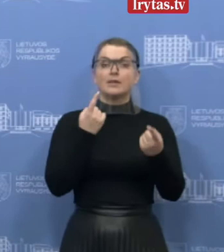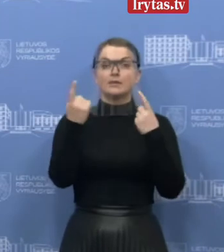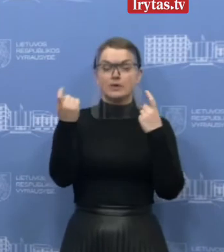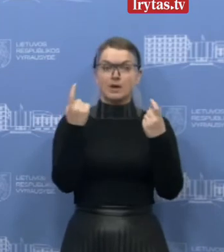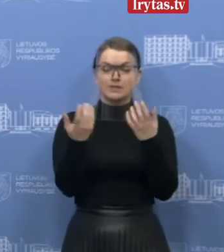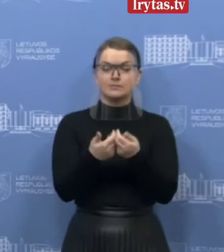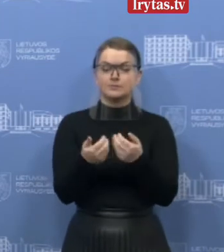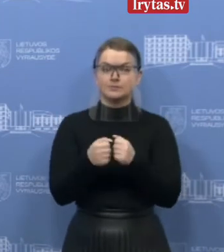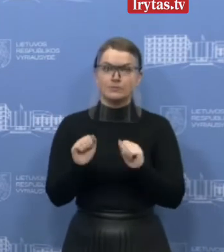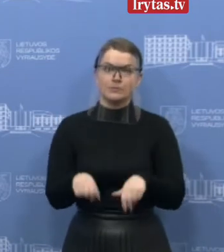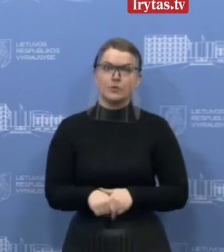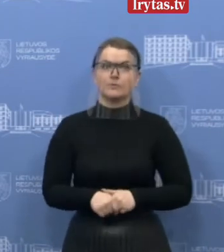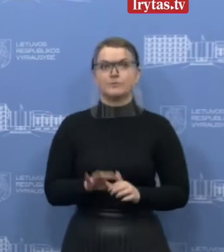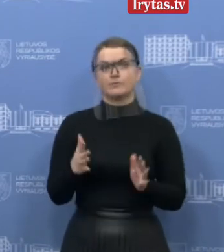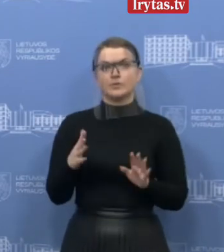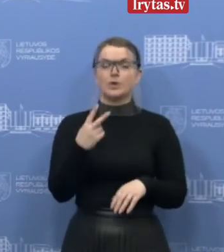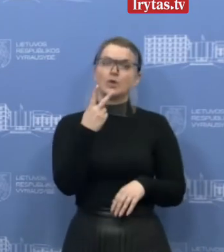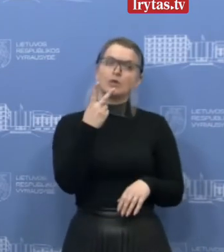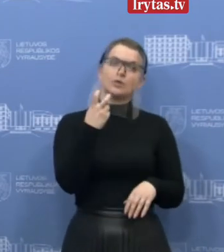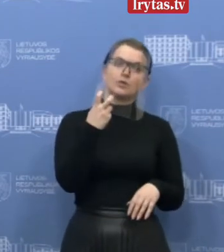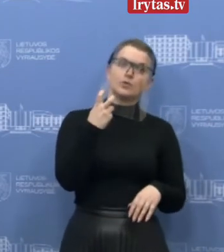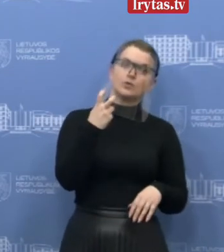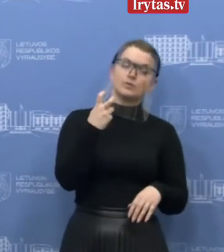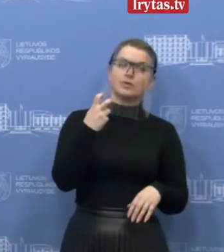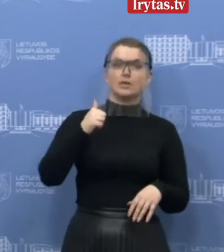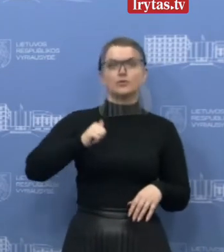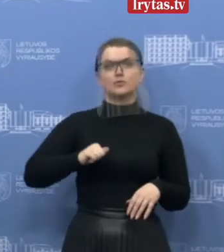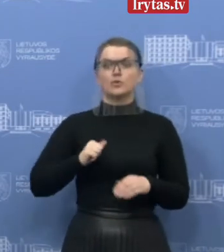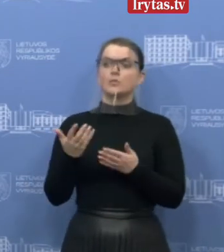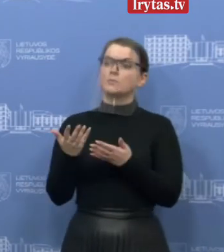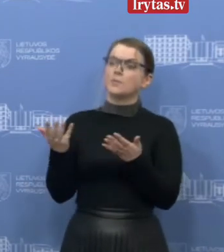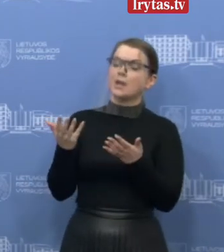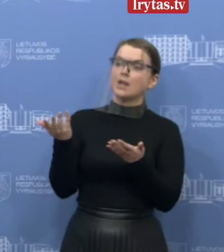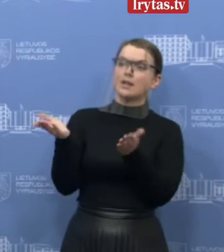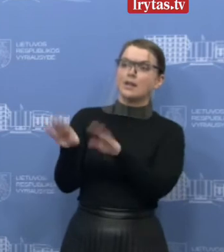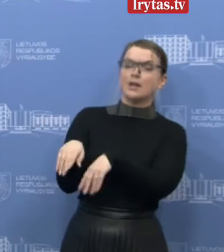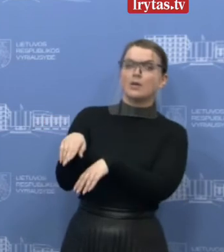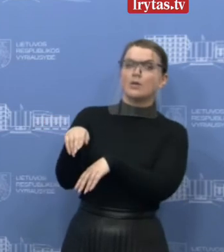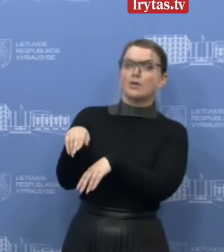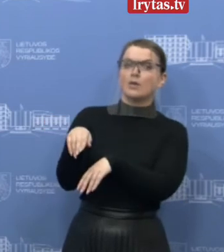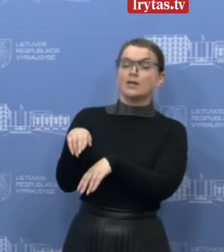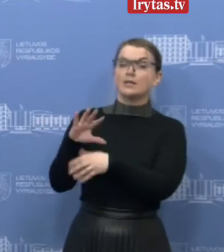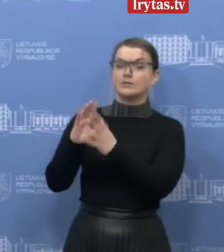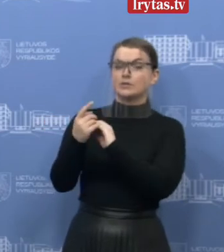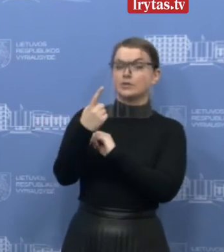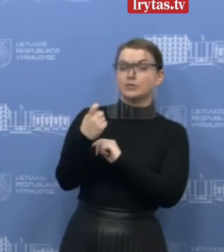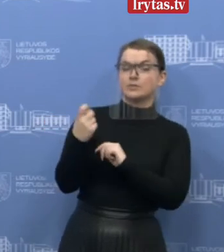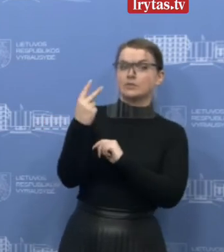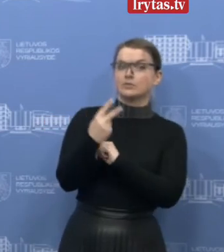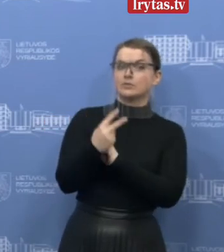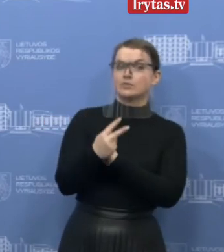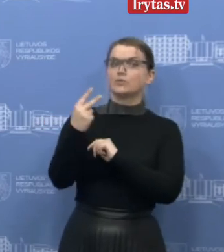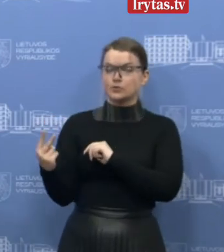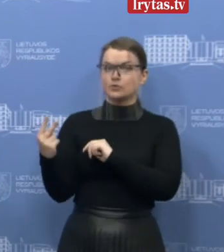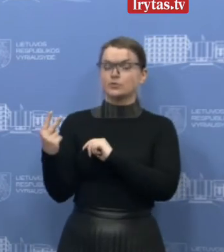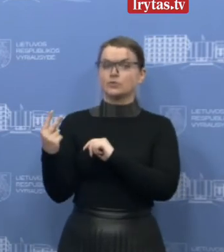kalbėti maždaug apie 200 likusius Lietuvos Respublikos piliečių. Iš jų, tiesą sakant, tik 122, kol kas